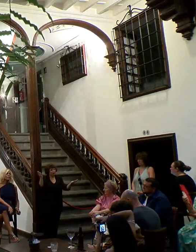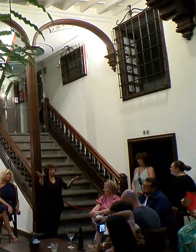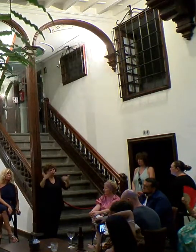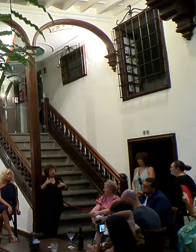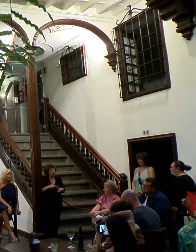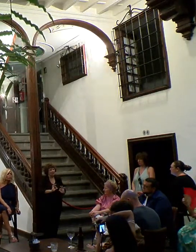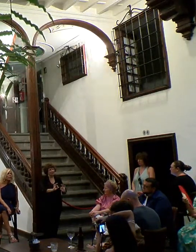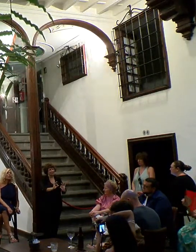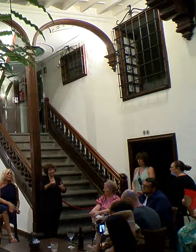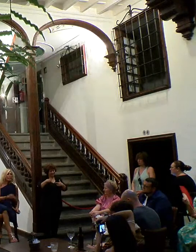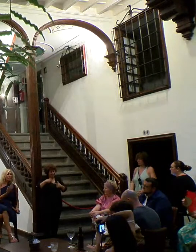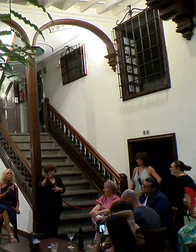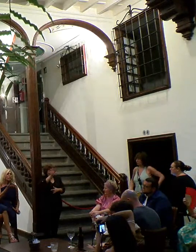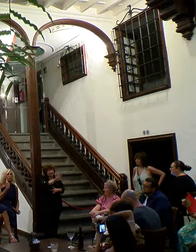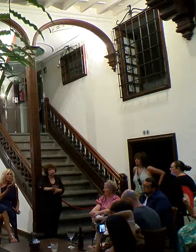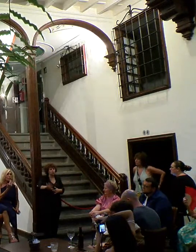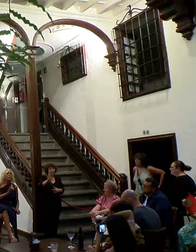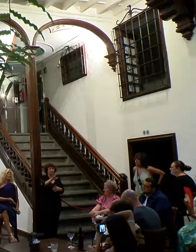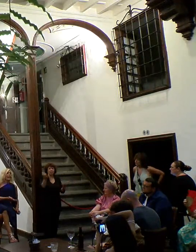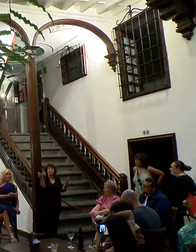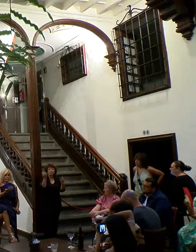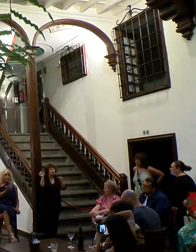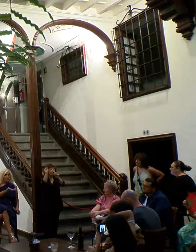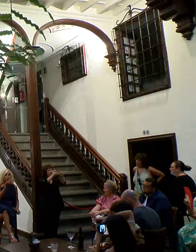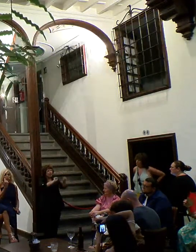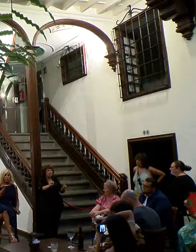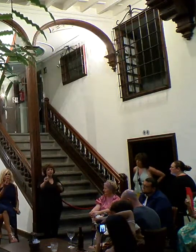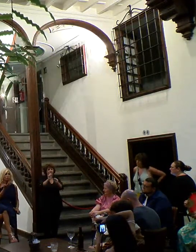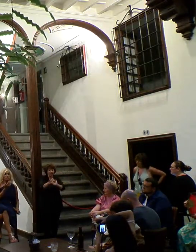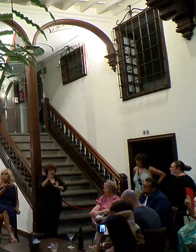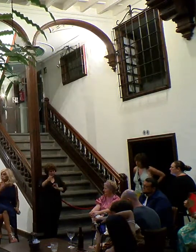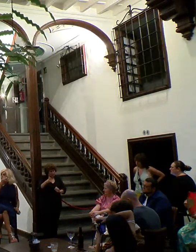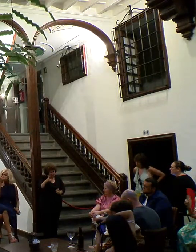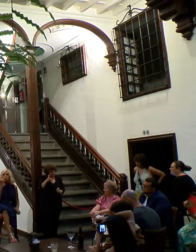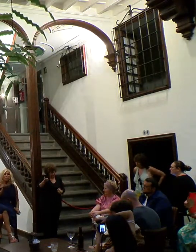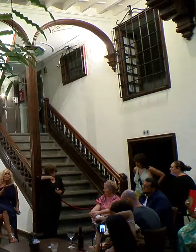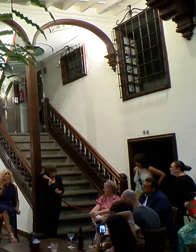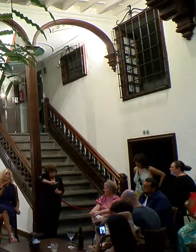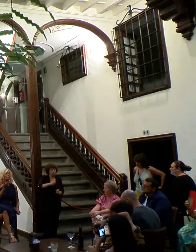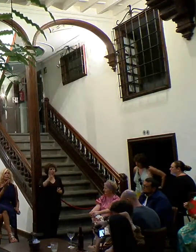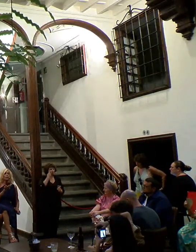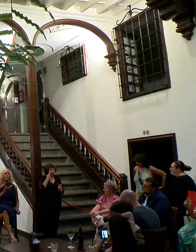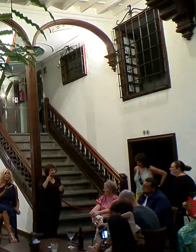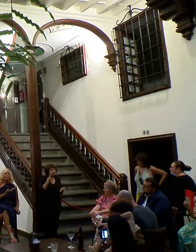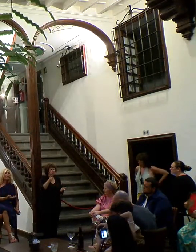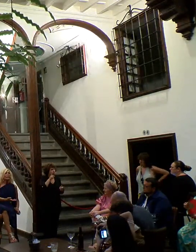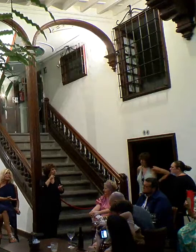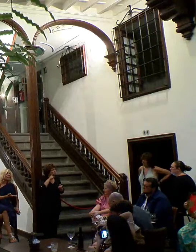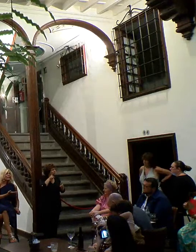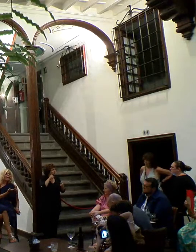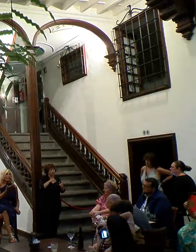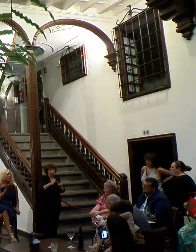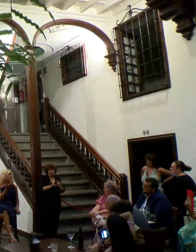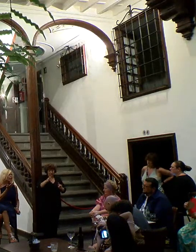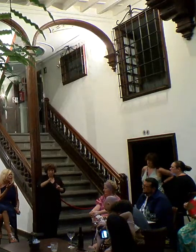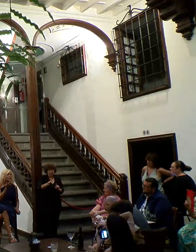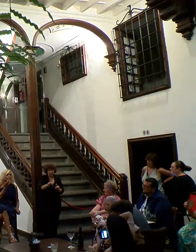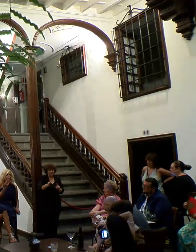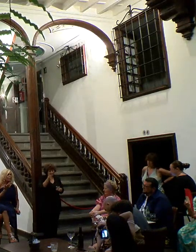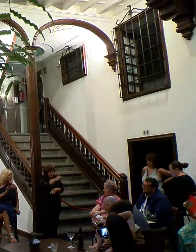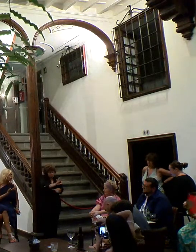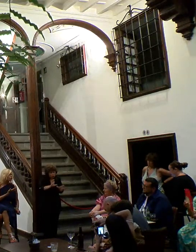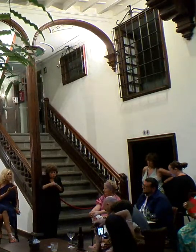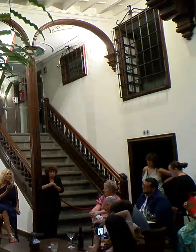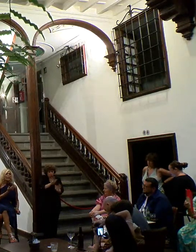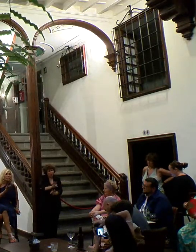y estamos en un estado interés que no se desviste además de los derechos que no son y es que antes